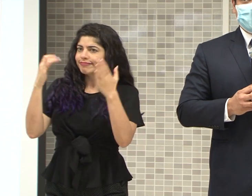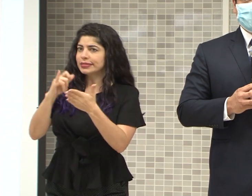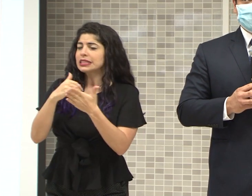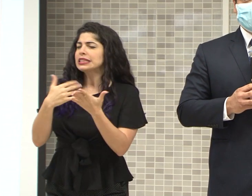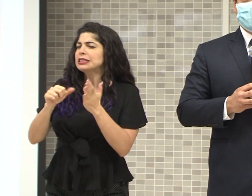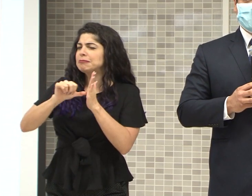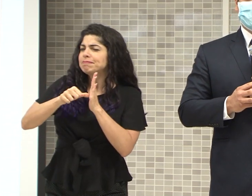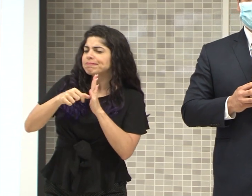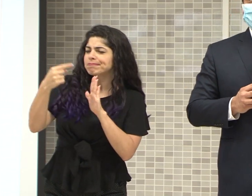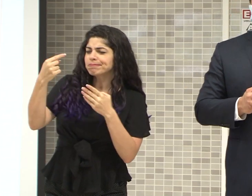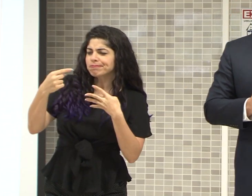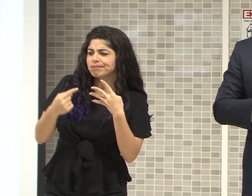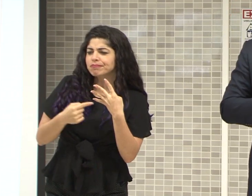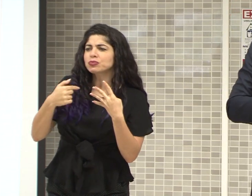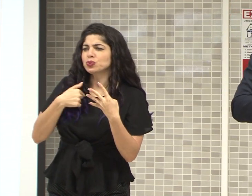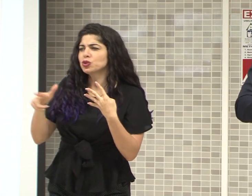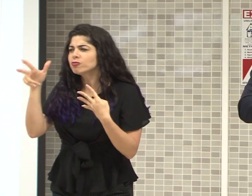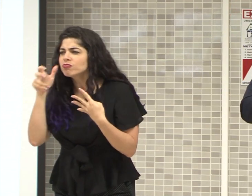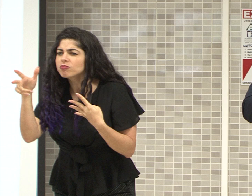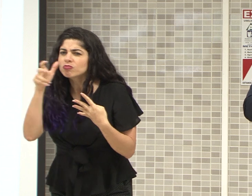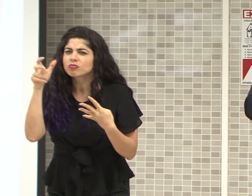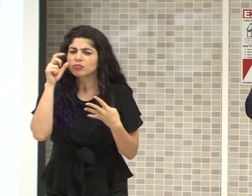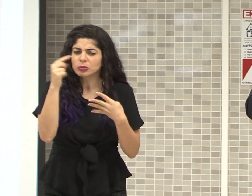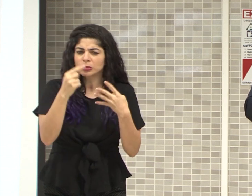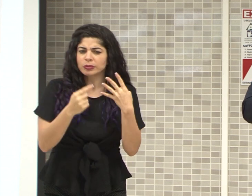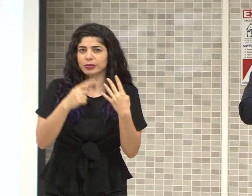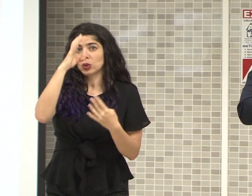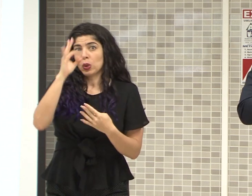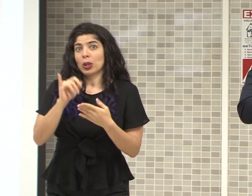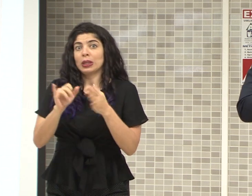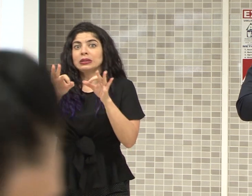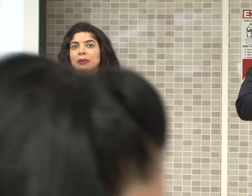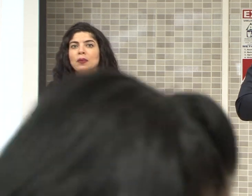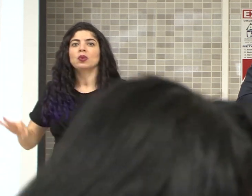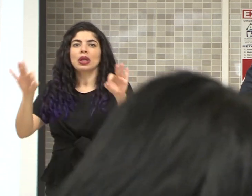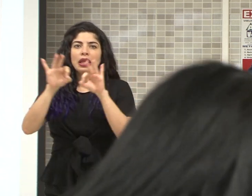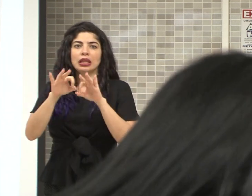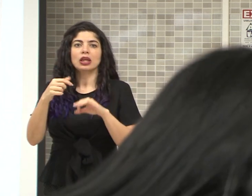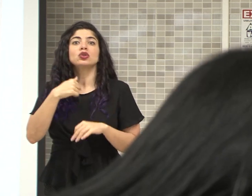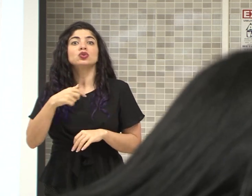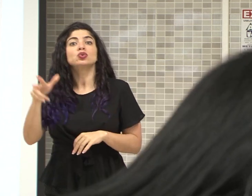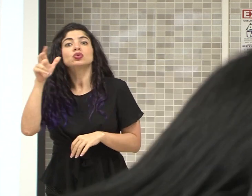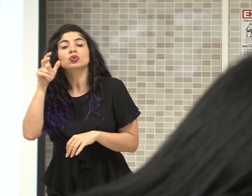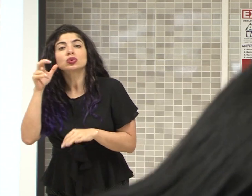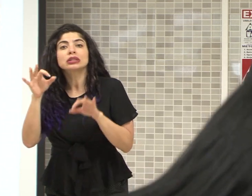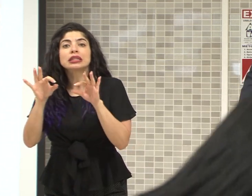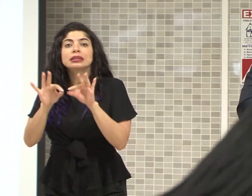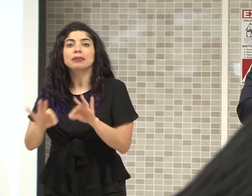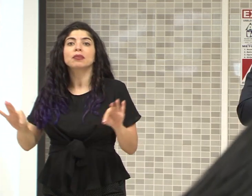quiero subrayar algunas cosas también de las que he escuchado, que creo son importantes. He escuchado la importancia,